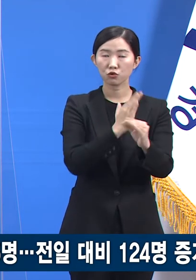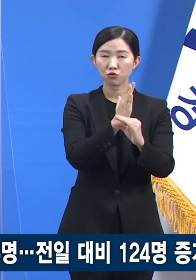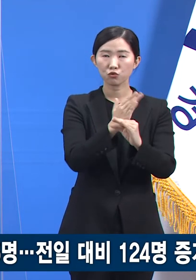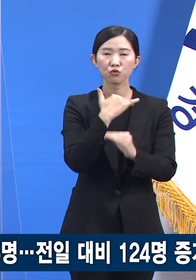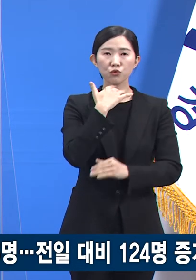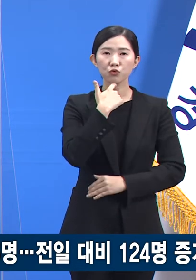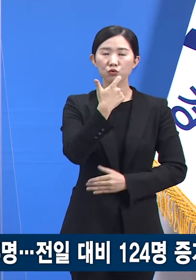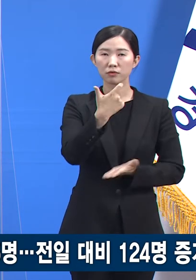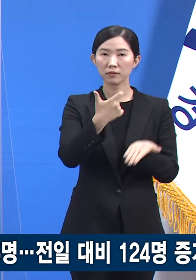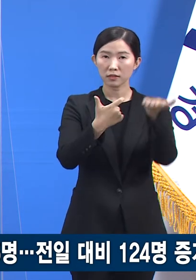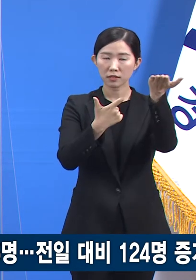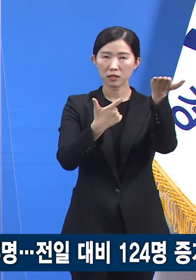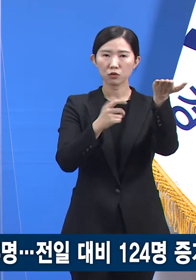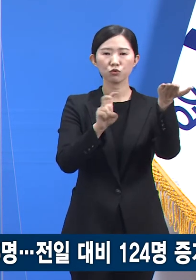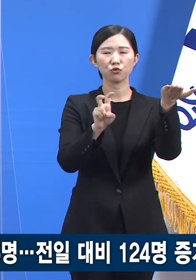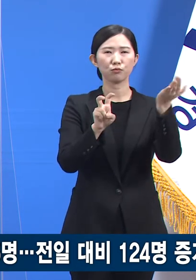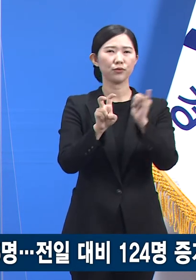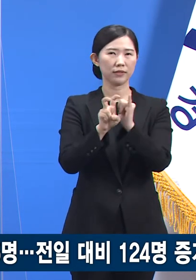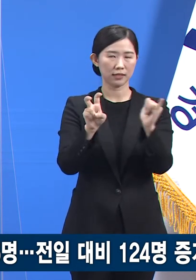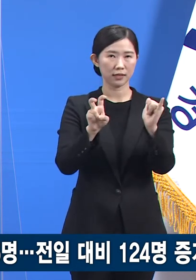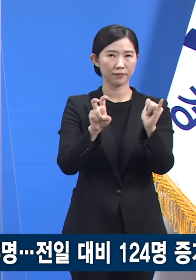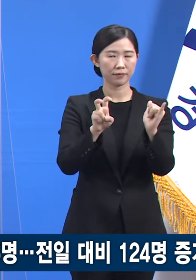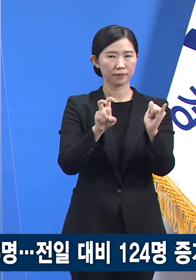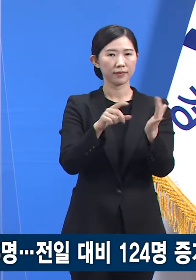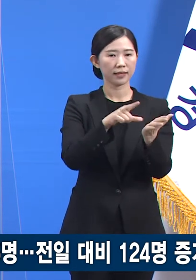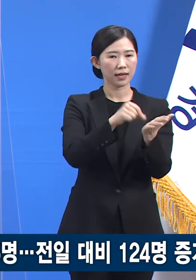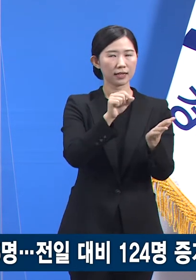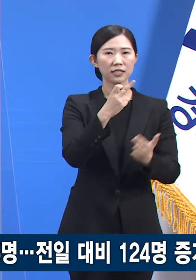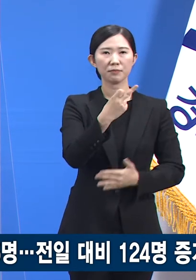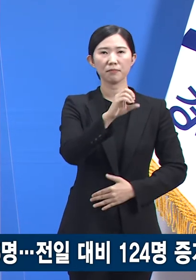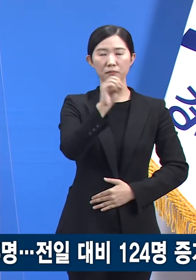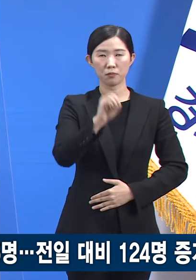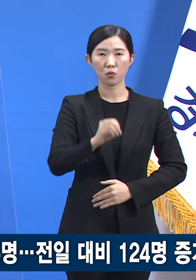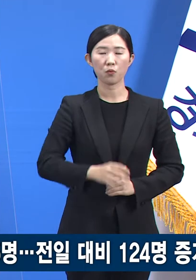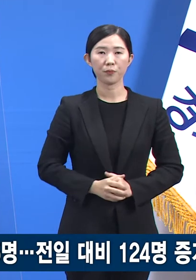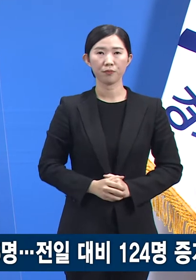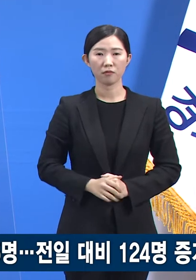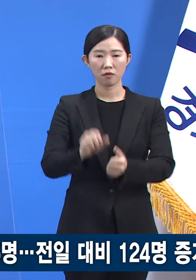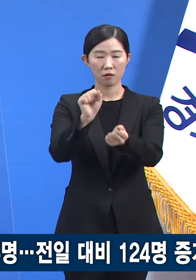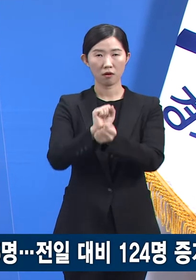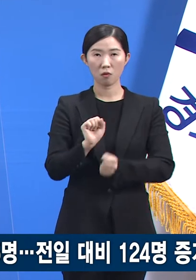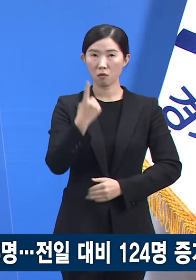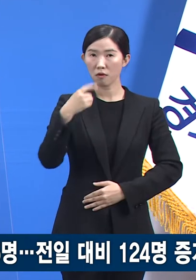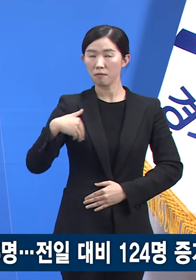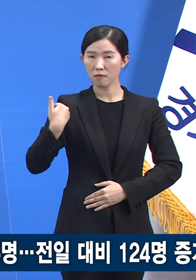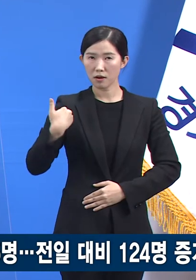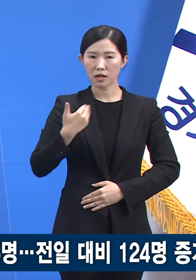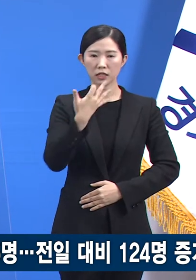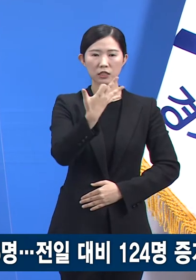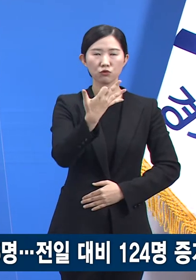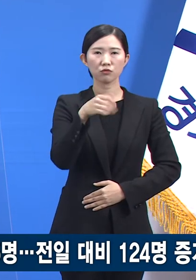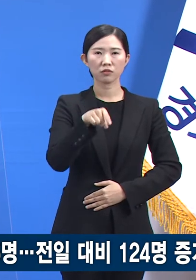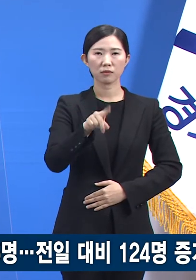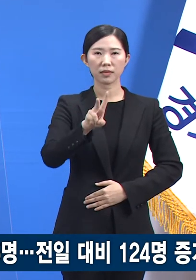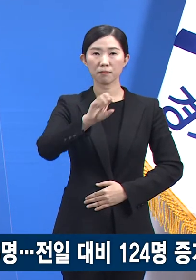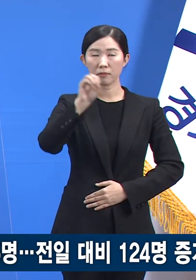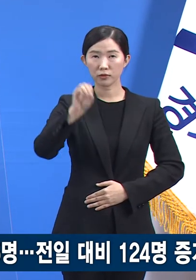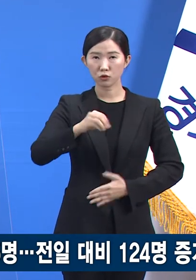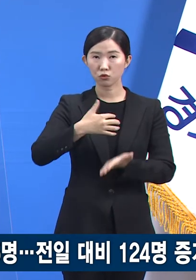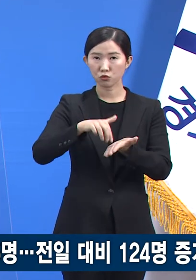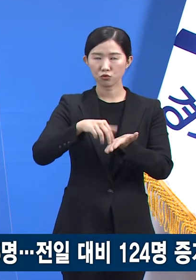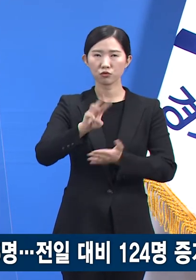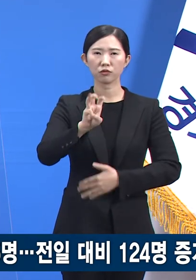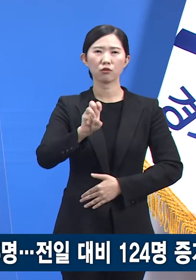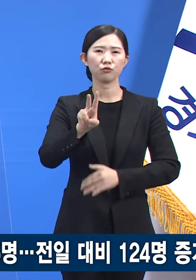12.0%를 차지합니다. 감염 경로를 알 수 없는 확진자는 19.2%인 32명입니다.